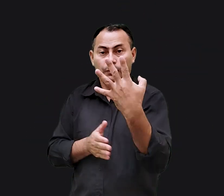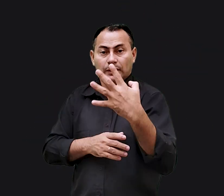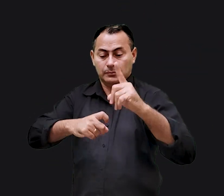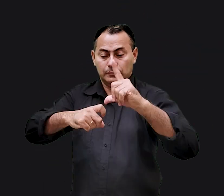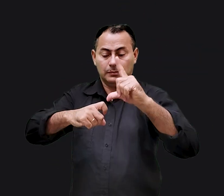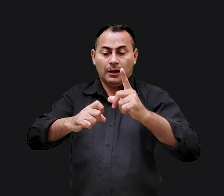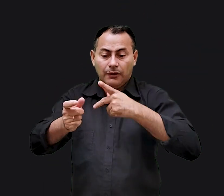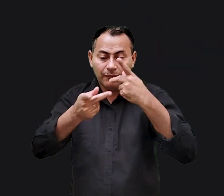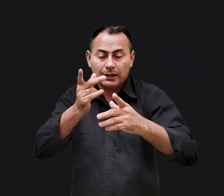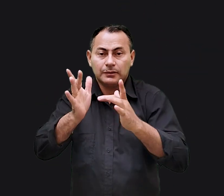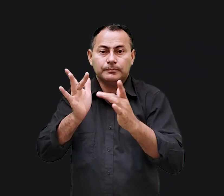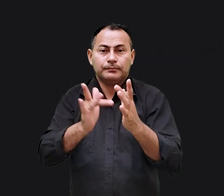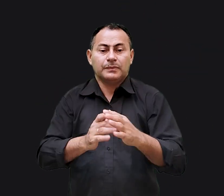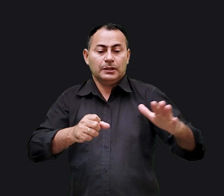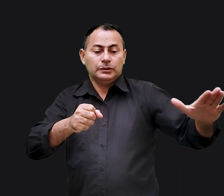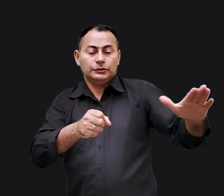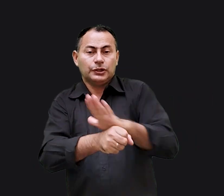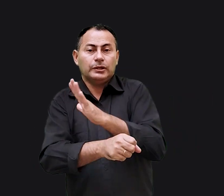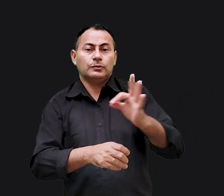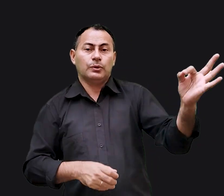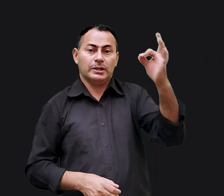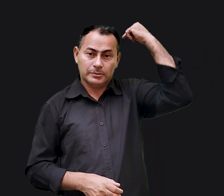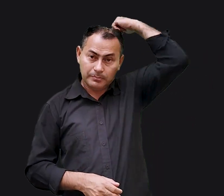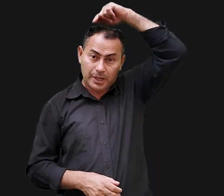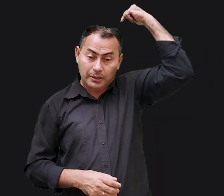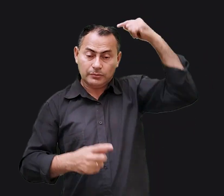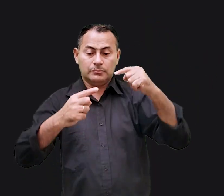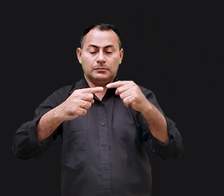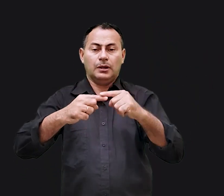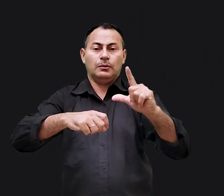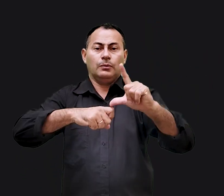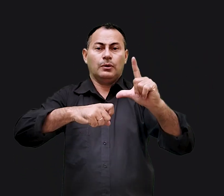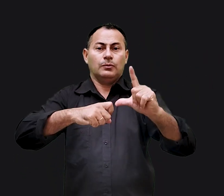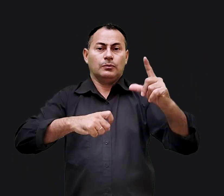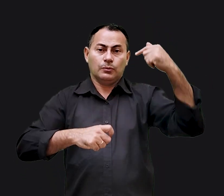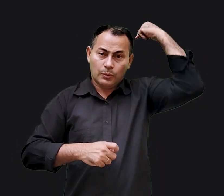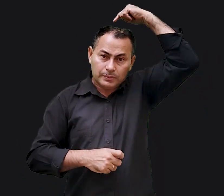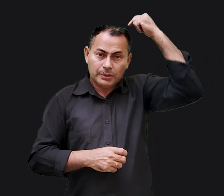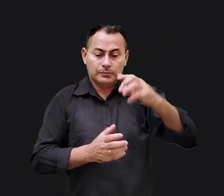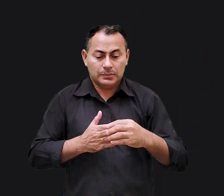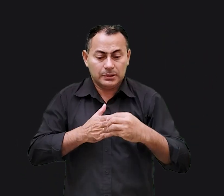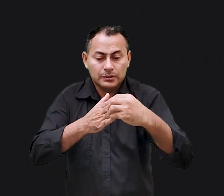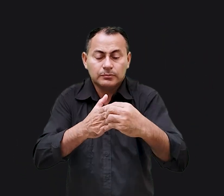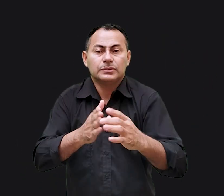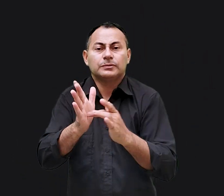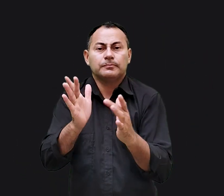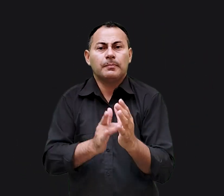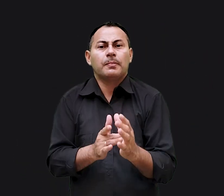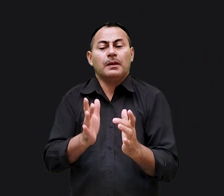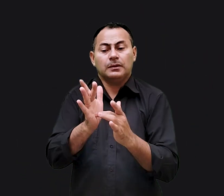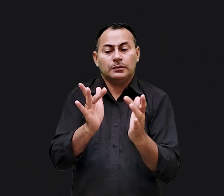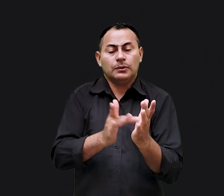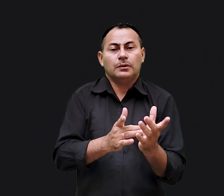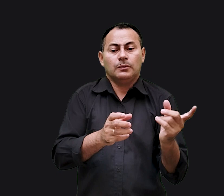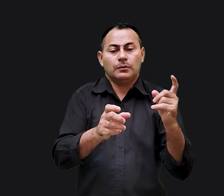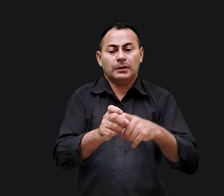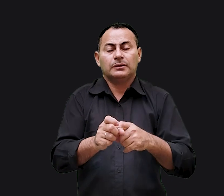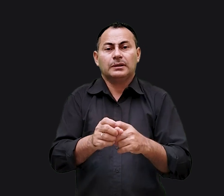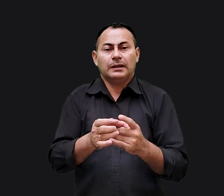4, Lucas se refere a Jesus como cheio do Espírito. De acordo com Lucas, o Espírito guiou Jesus. Jesus retornou